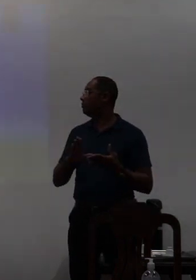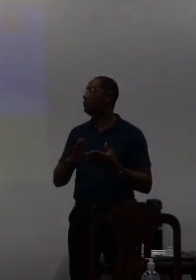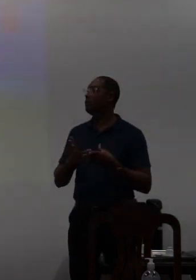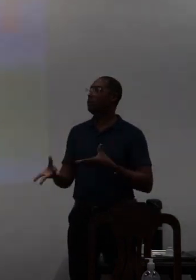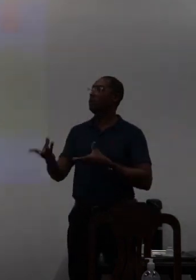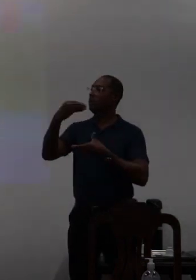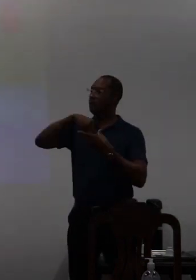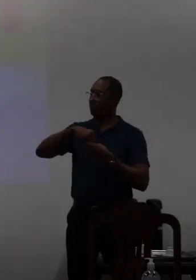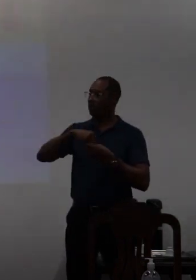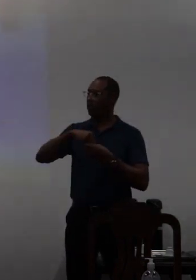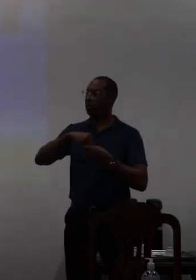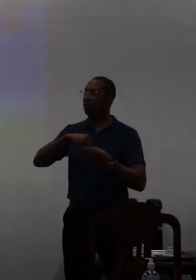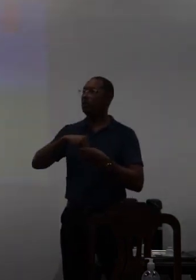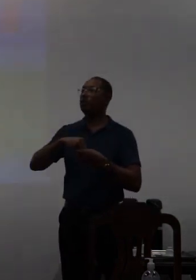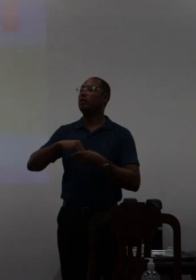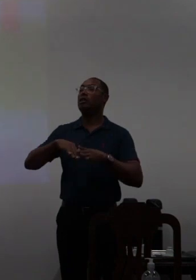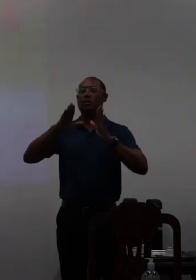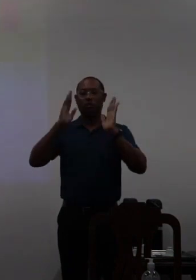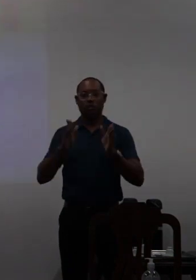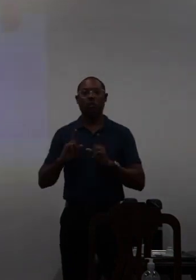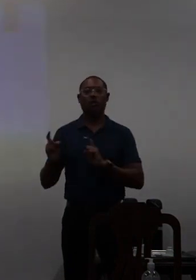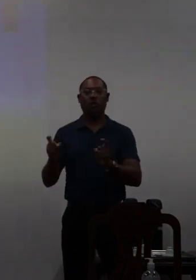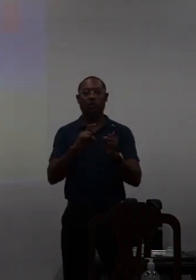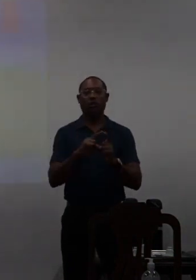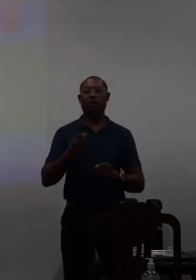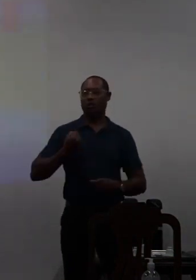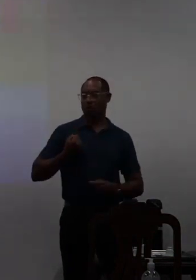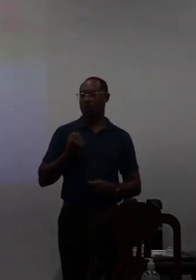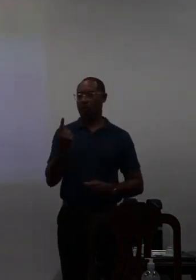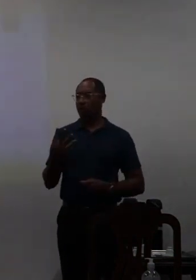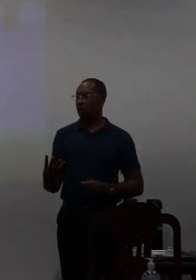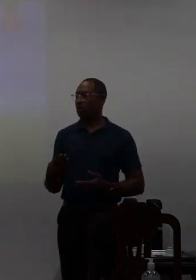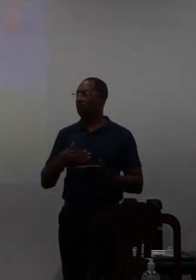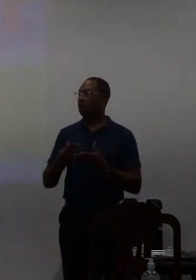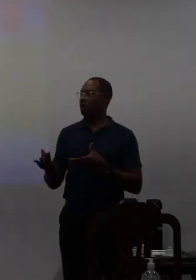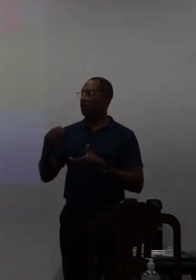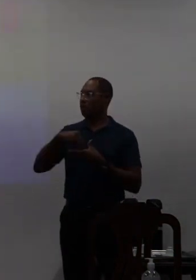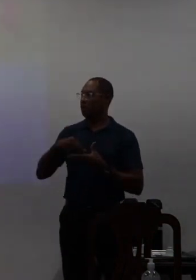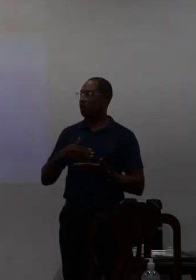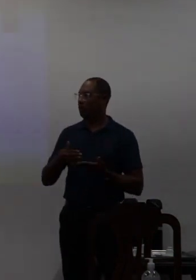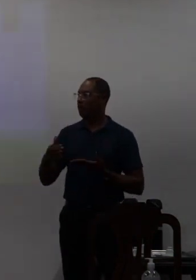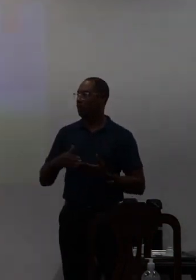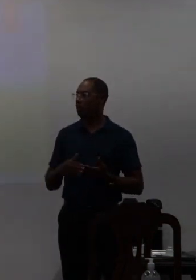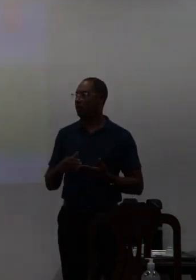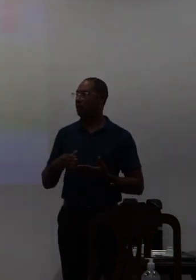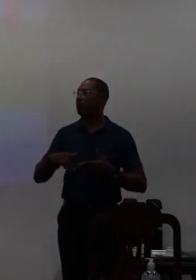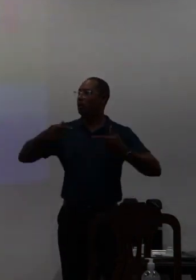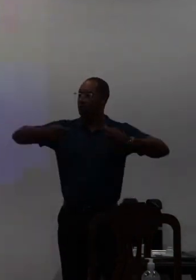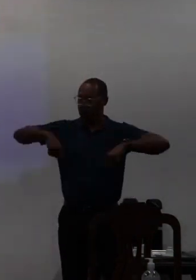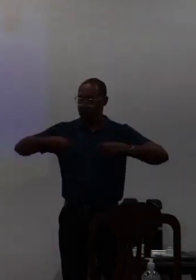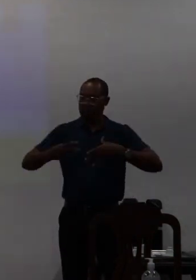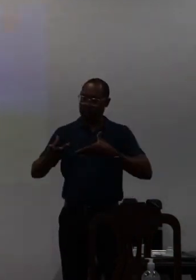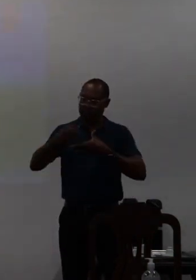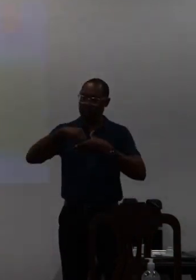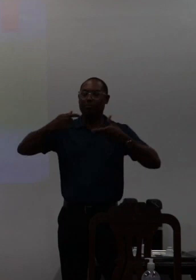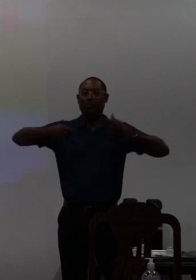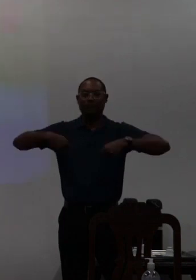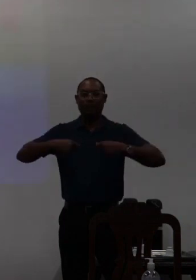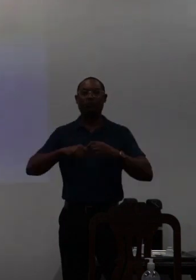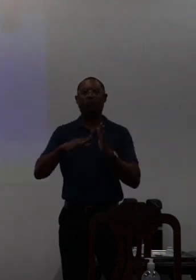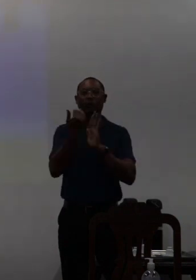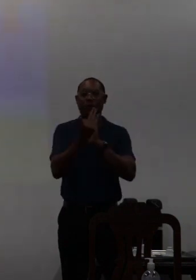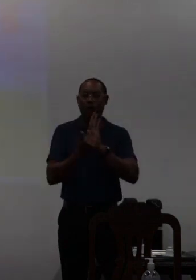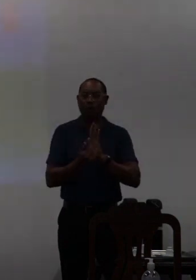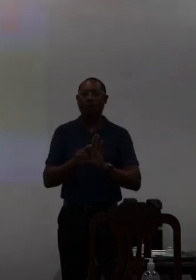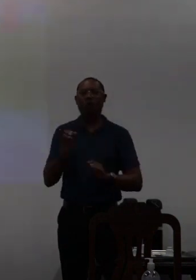incluímos e aí já na discussão do capítulo 14 nós incluímos o que era necessário incluir o plano de